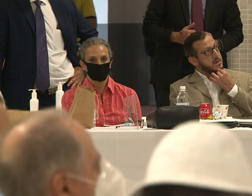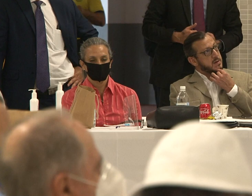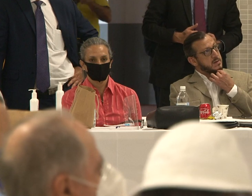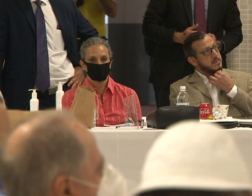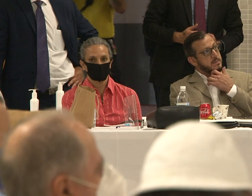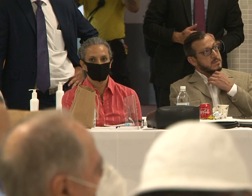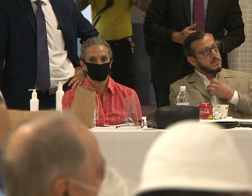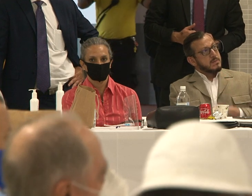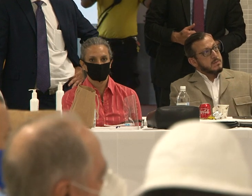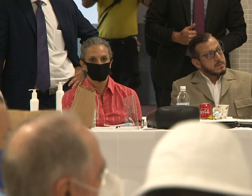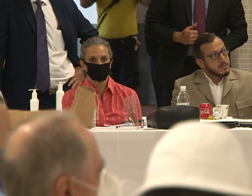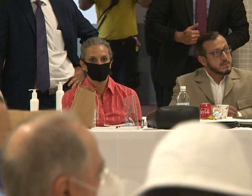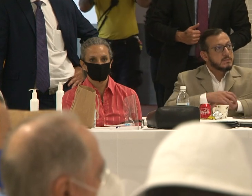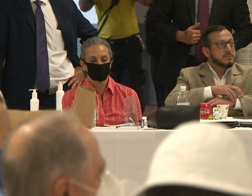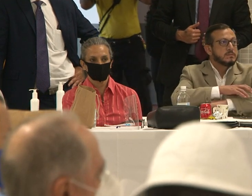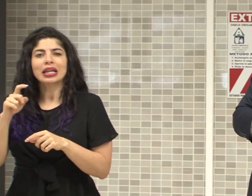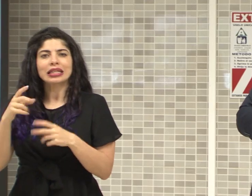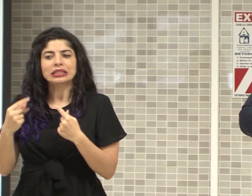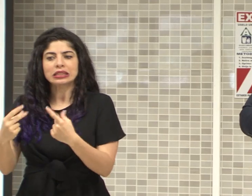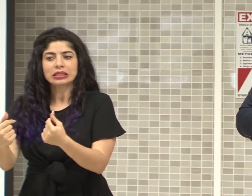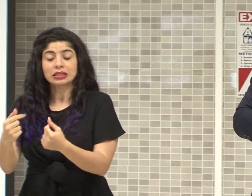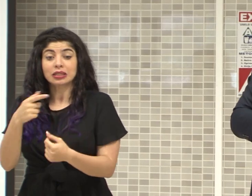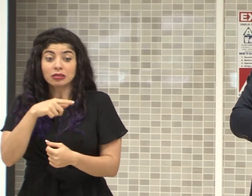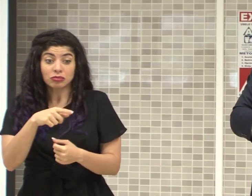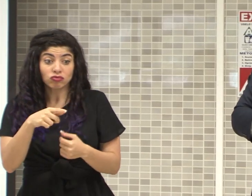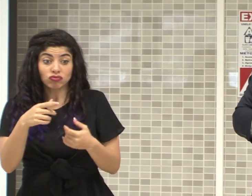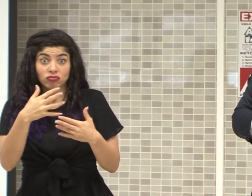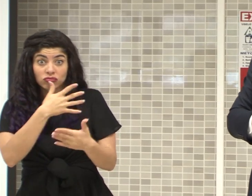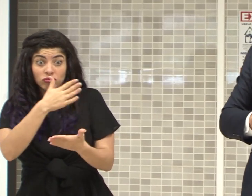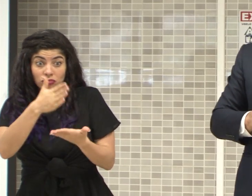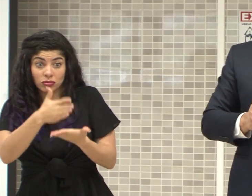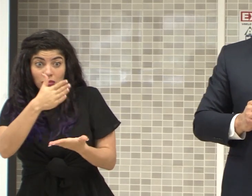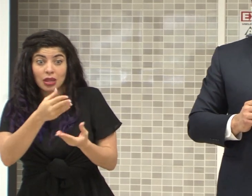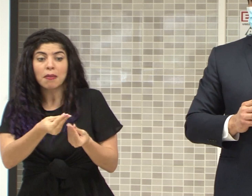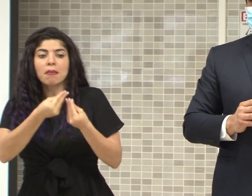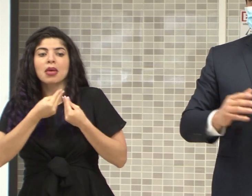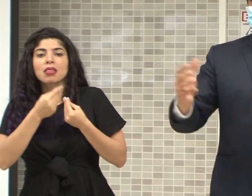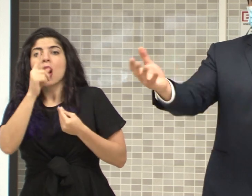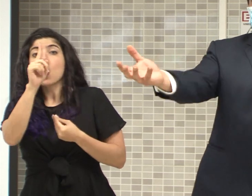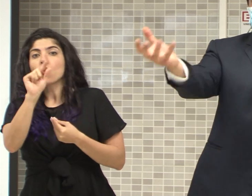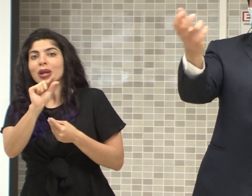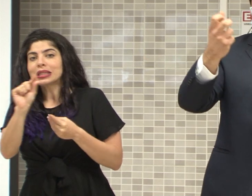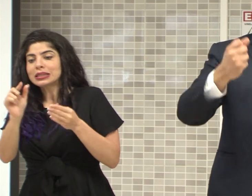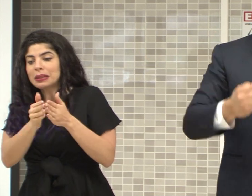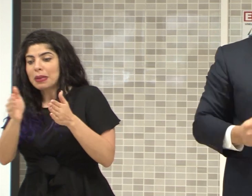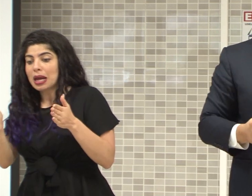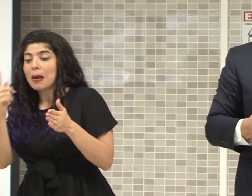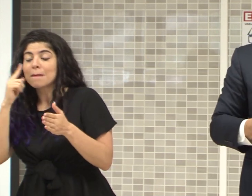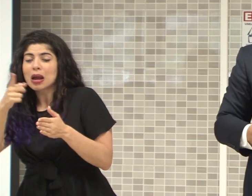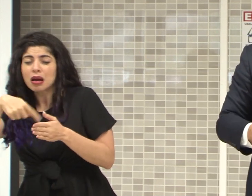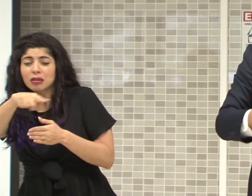una razón práctica, eso me permite a mí, tener una semana, para transformar,